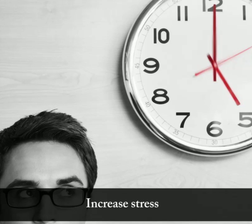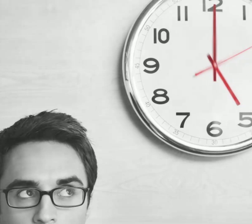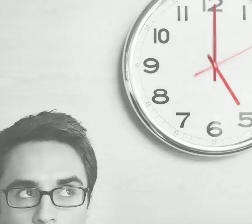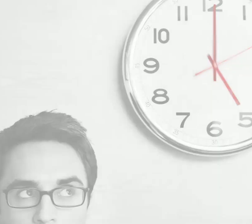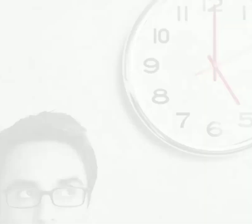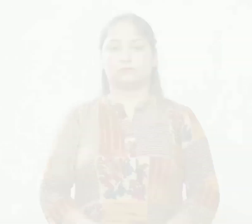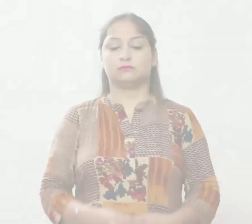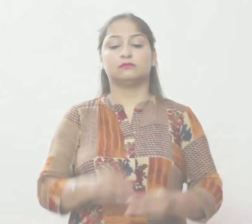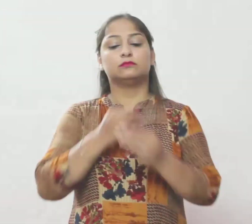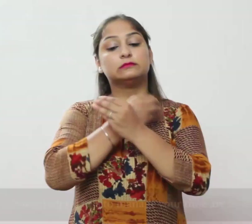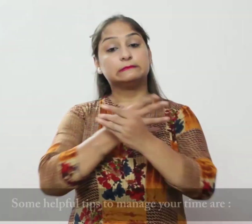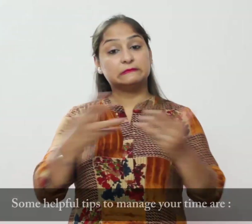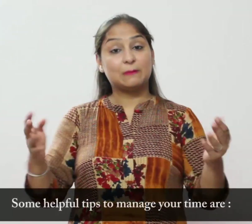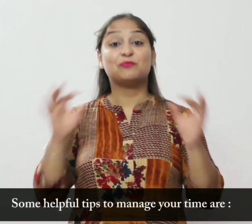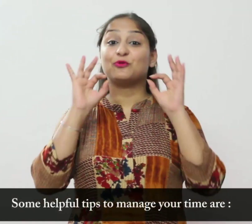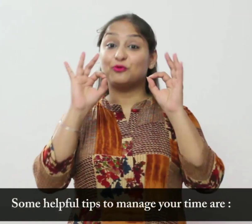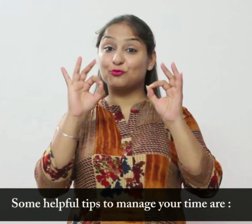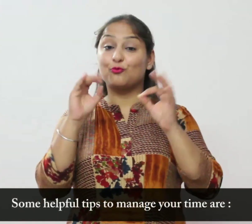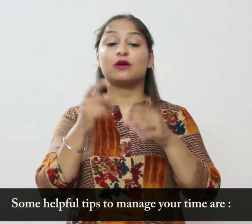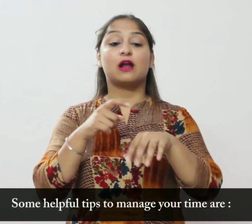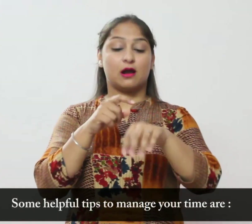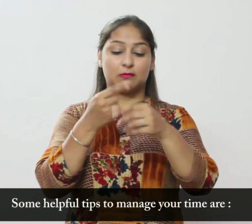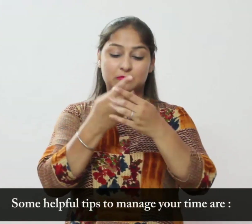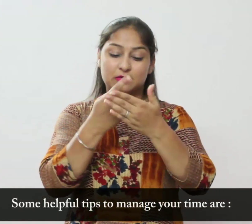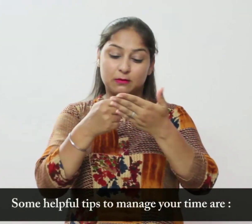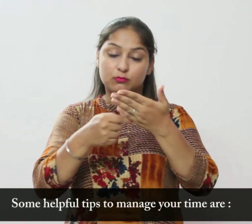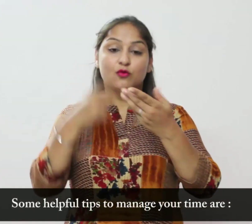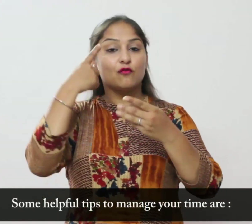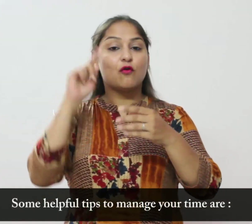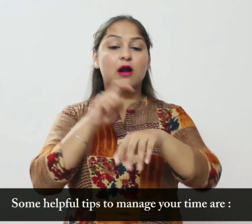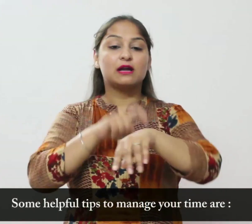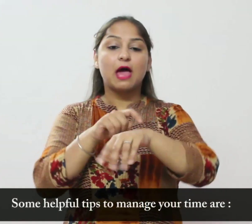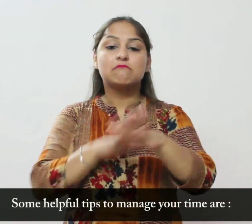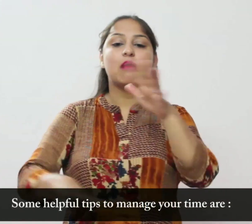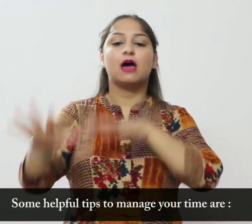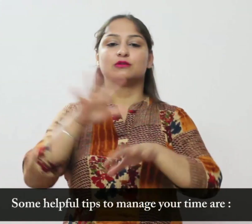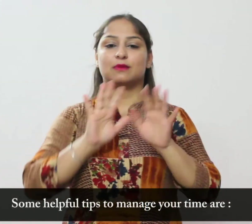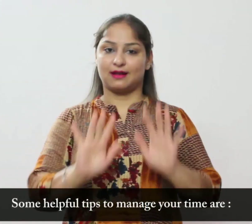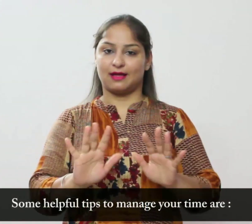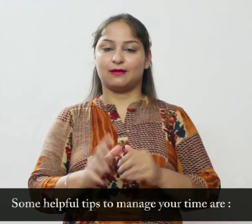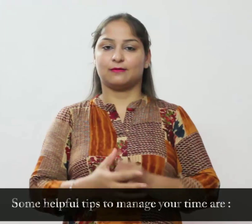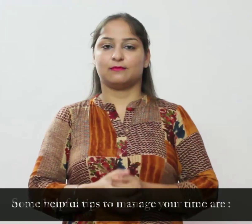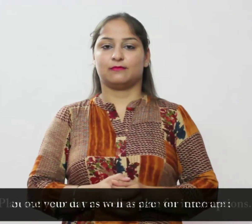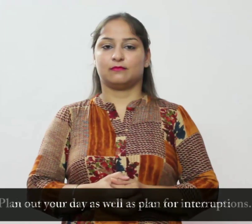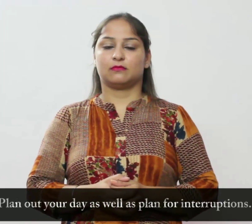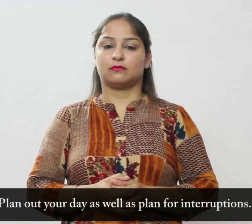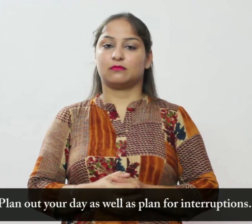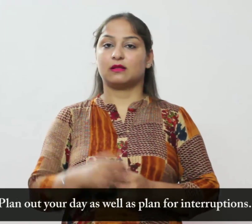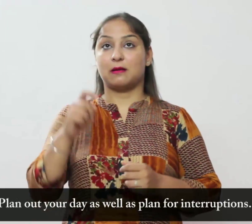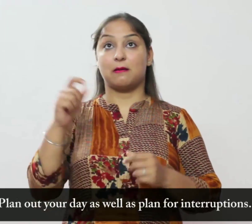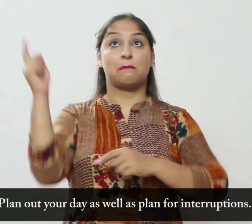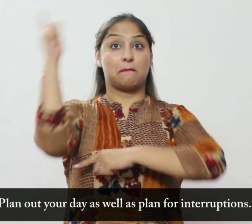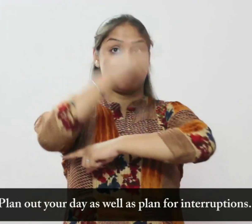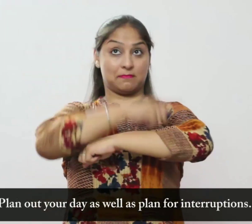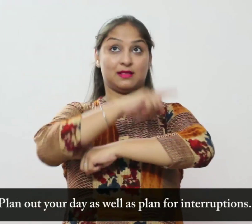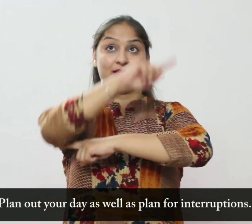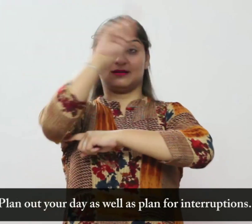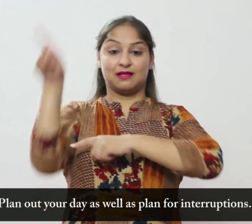अपने समय का प्रभंदन करने के लिए कुछ उप्योगी सुझाव हैं अपने दिन की योजना बनाए और